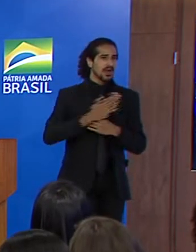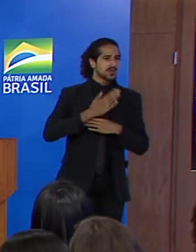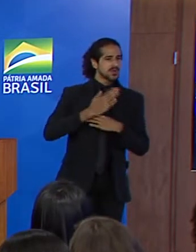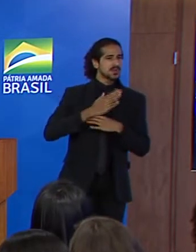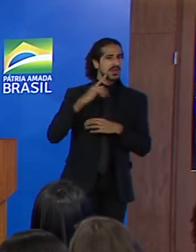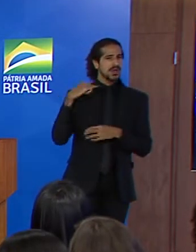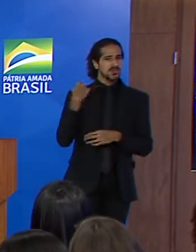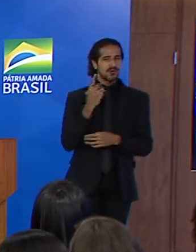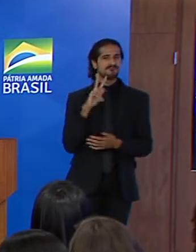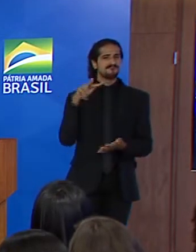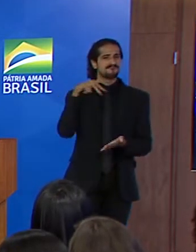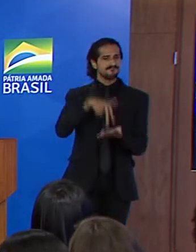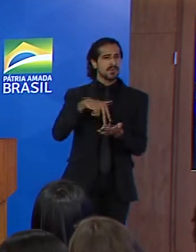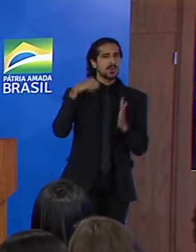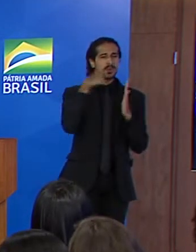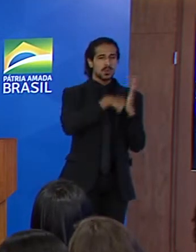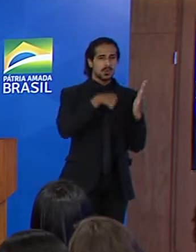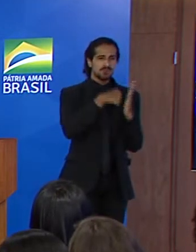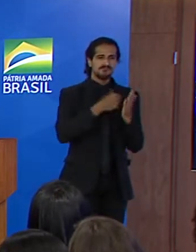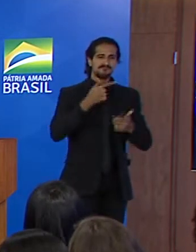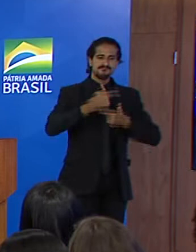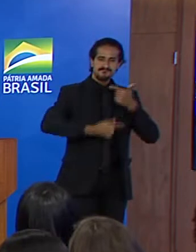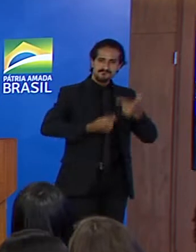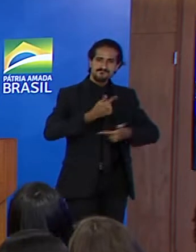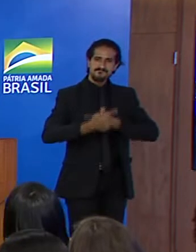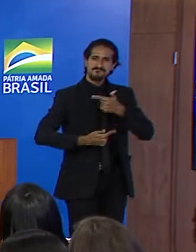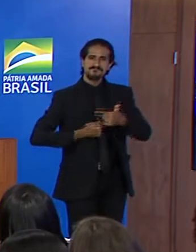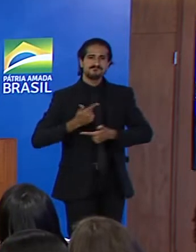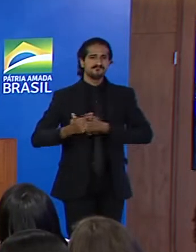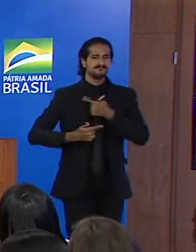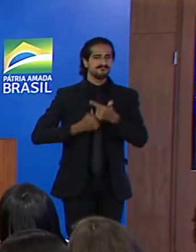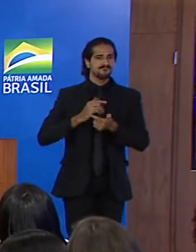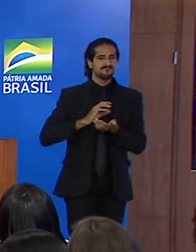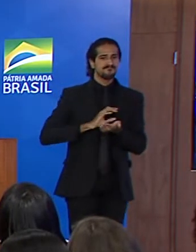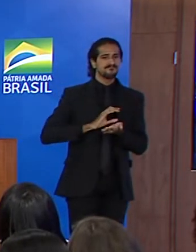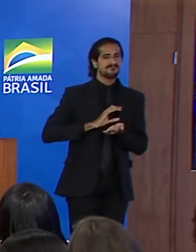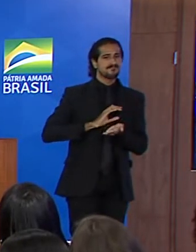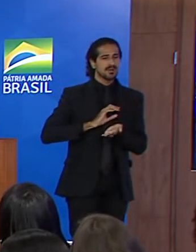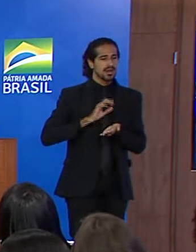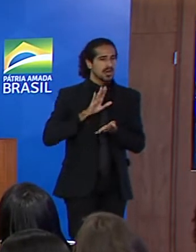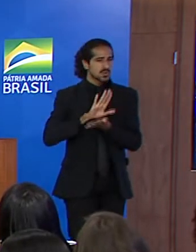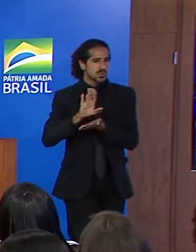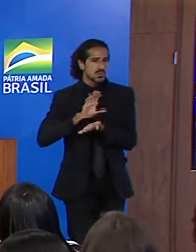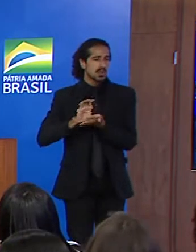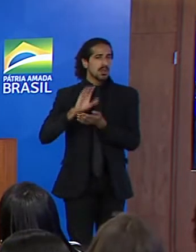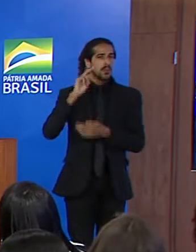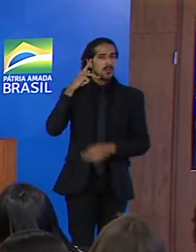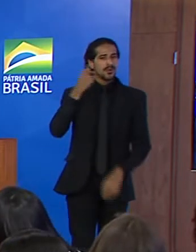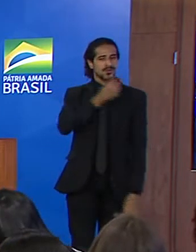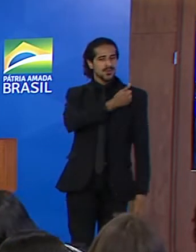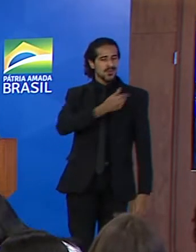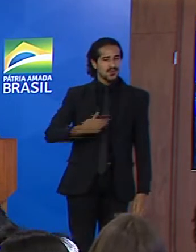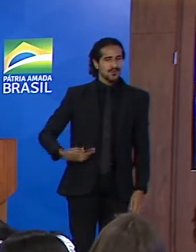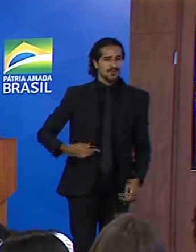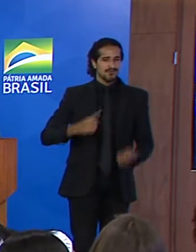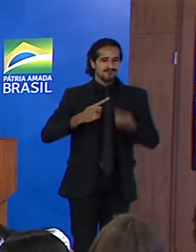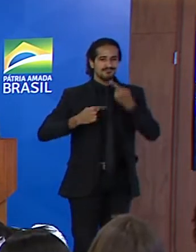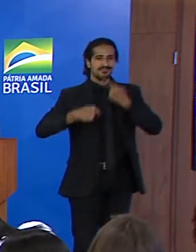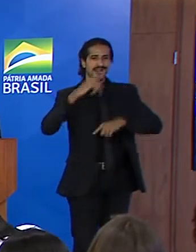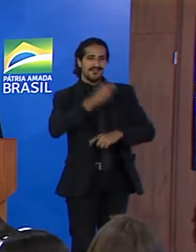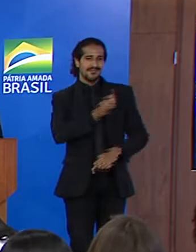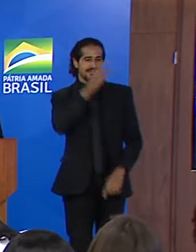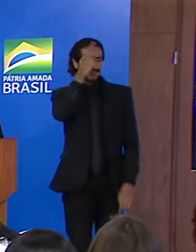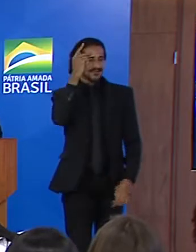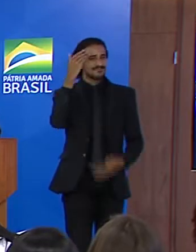estar aqui fazendo um trabalho, um serviço público e políticas públicas para mudar a vida das pessoas, muito